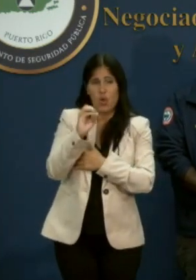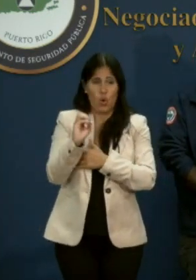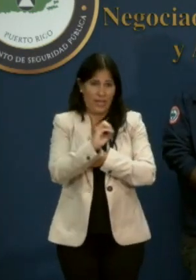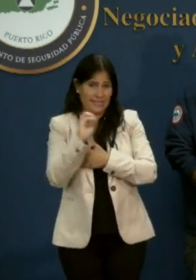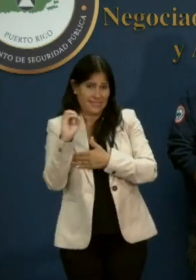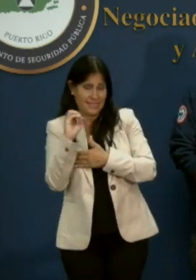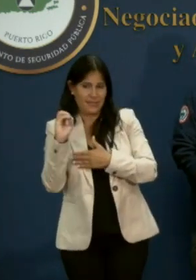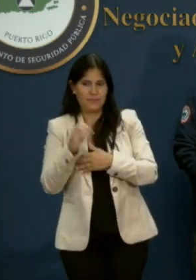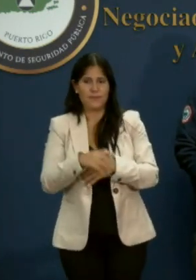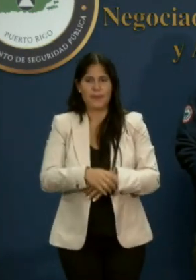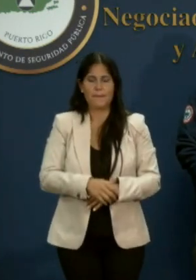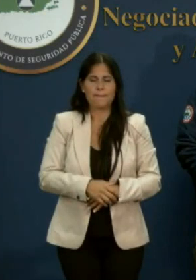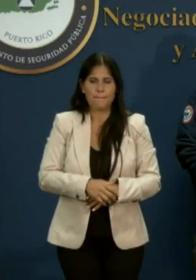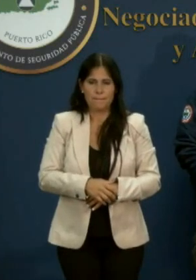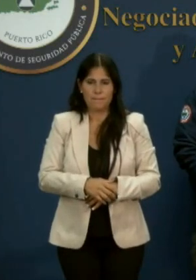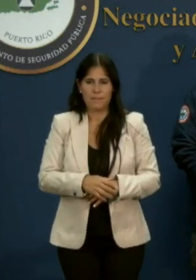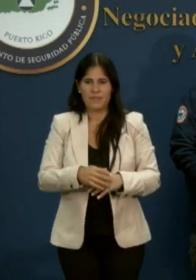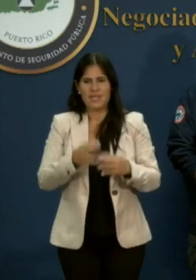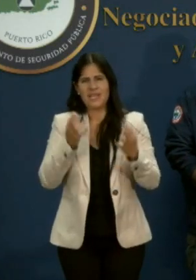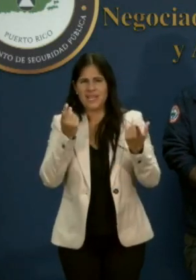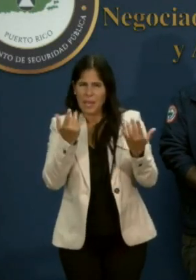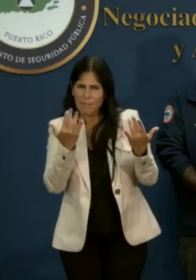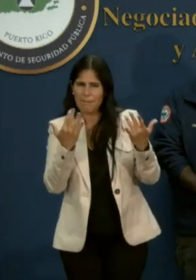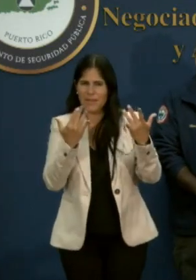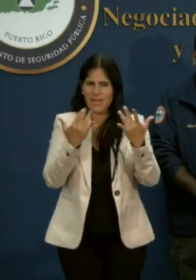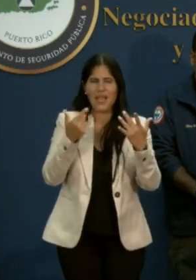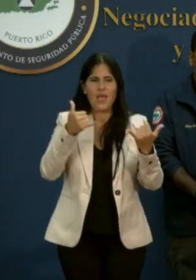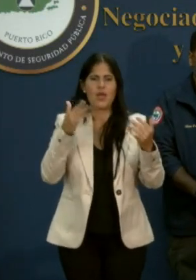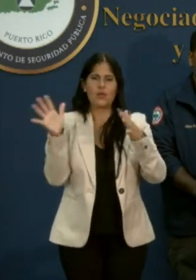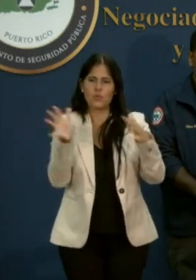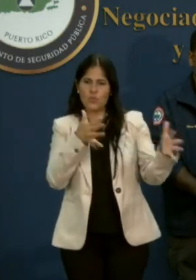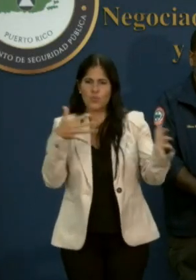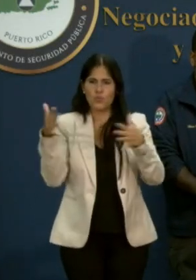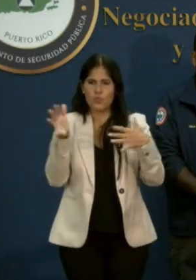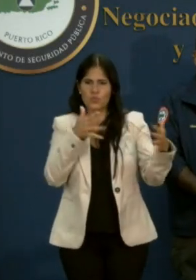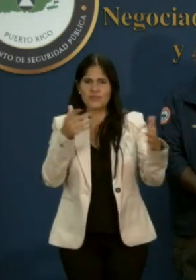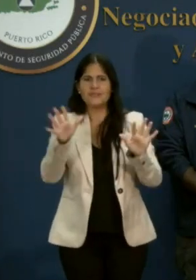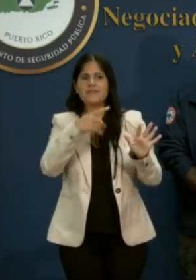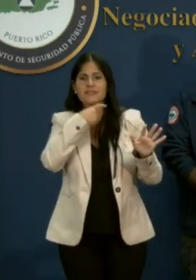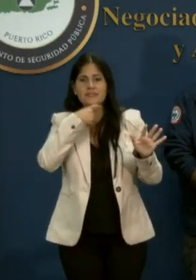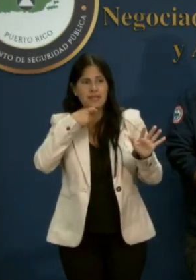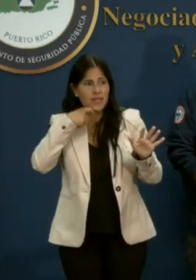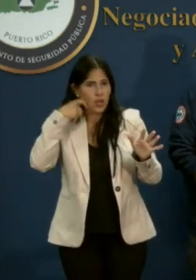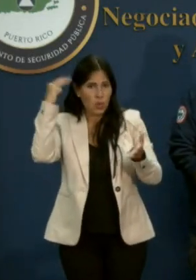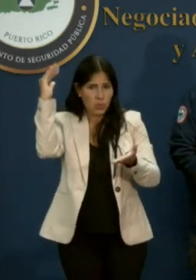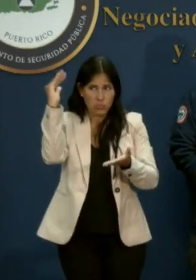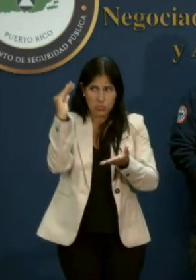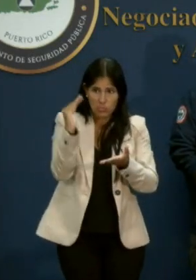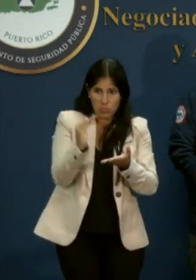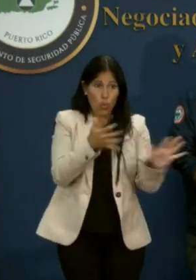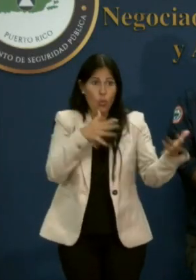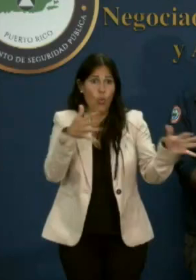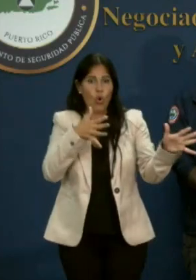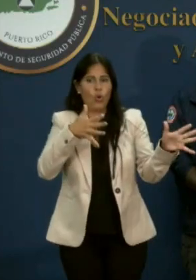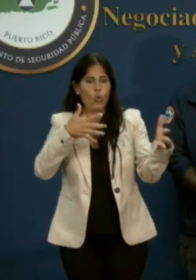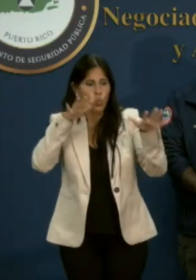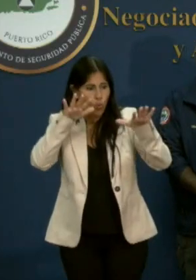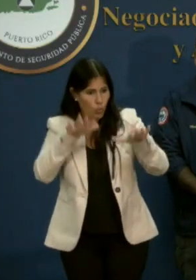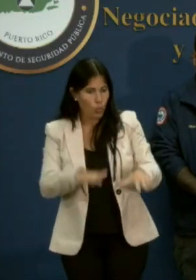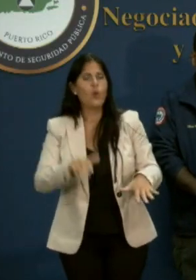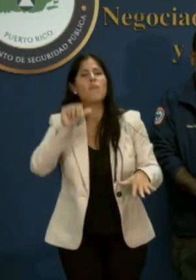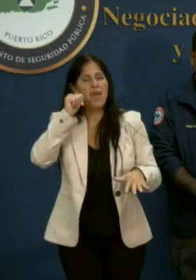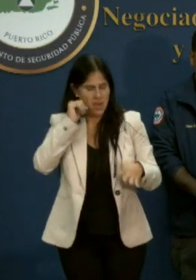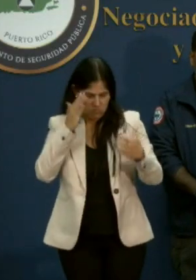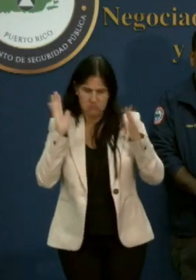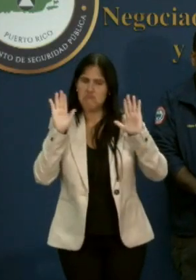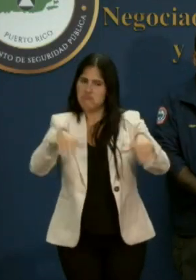un aire seco esté predominando sobre la isla ya para el mediodía mañana. Pero entre ese periodo, entre